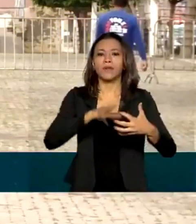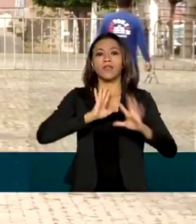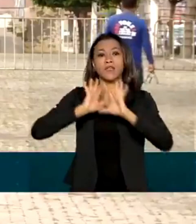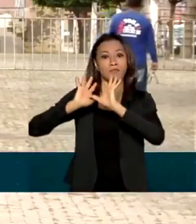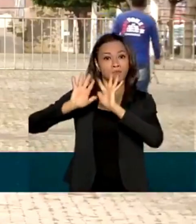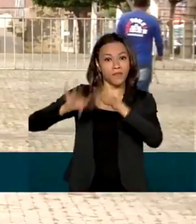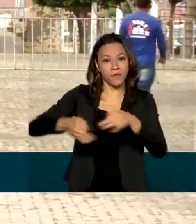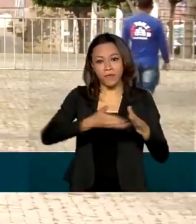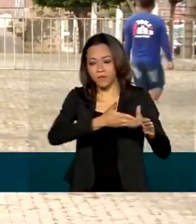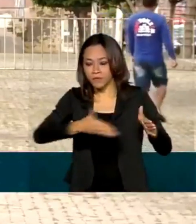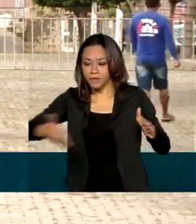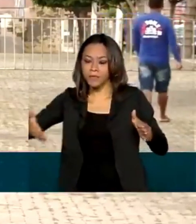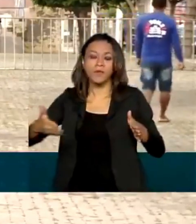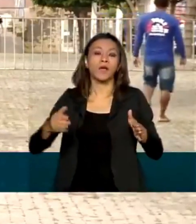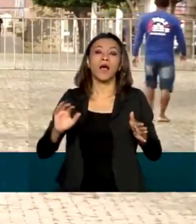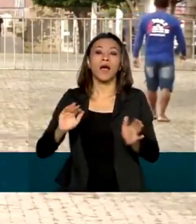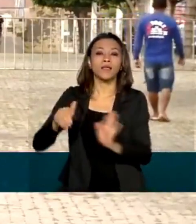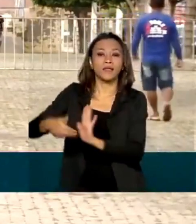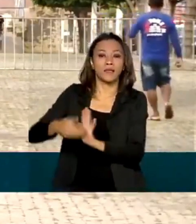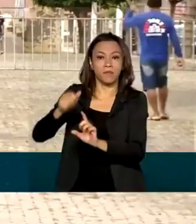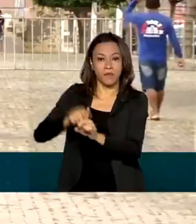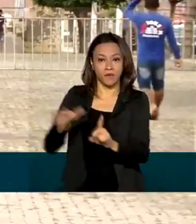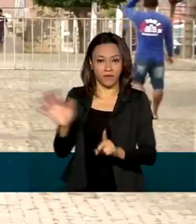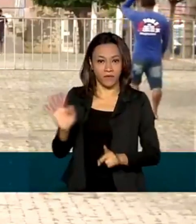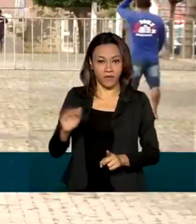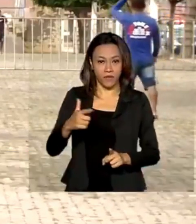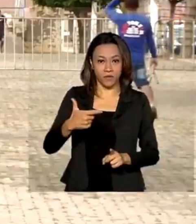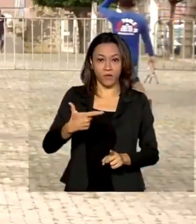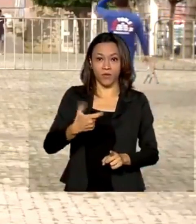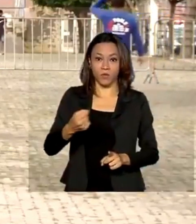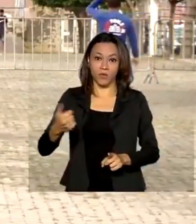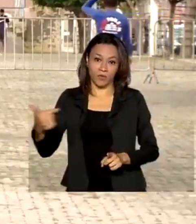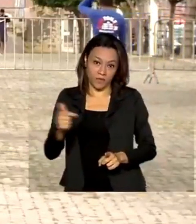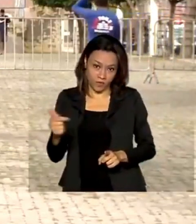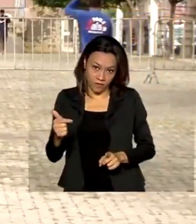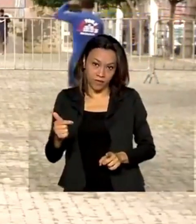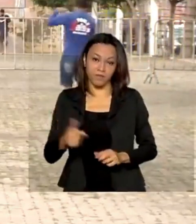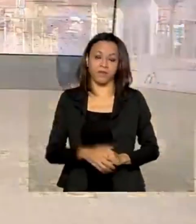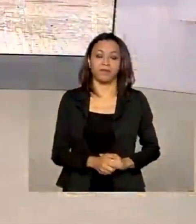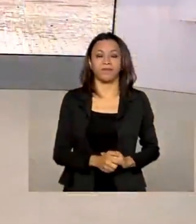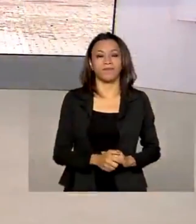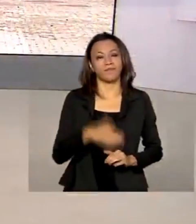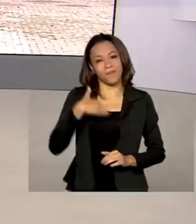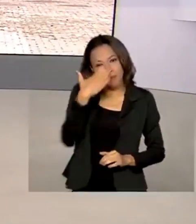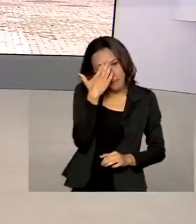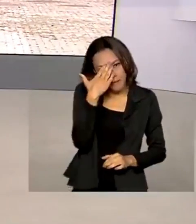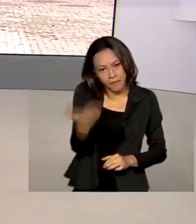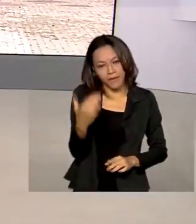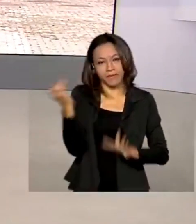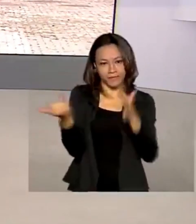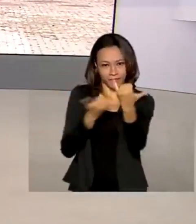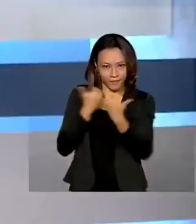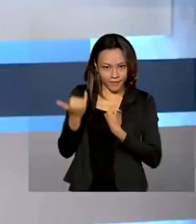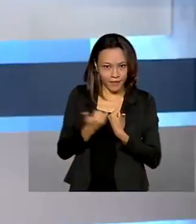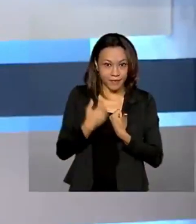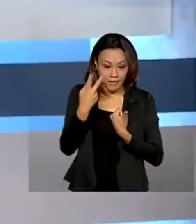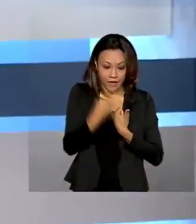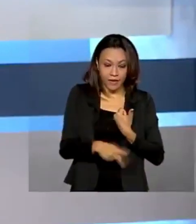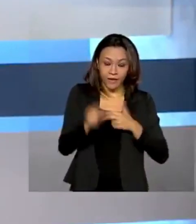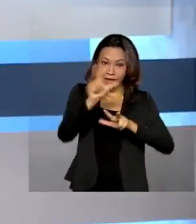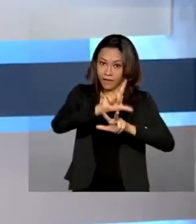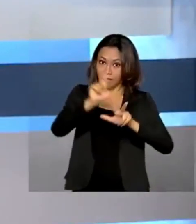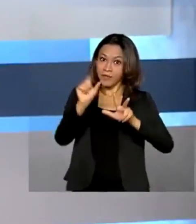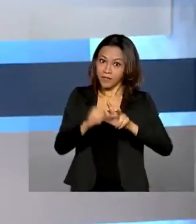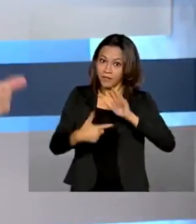fevereiro de 2022. É com você no estúdio, Renata Corsini. Obrigada, Molinari, pelas suas informações. A TV Brasil vai